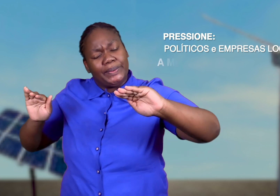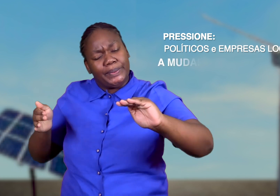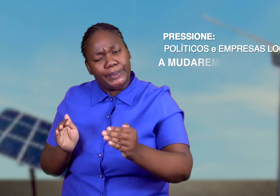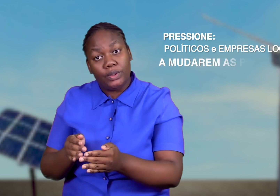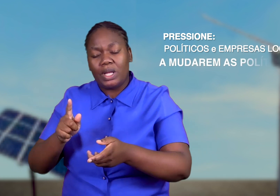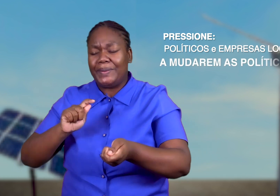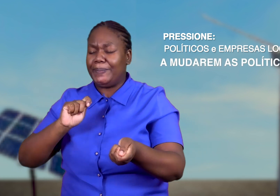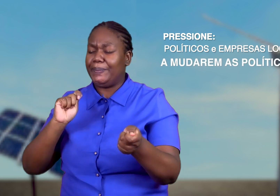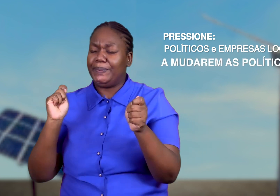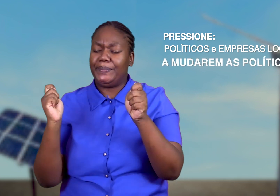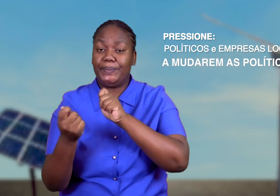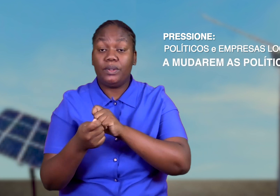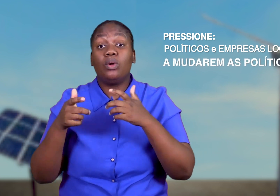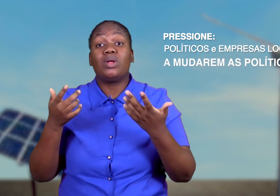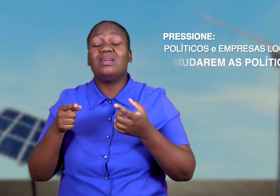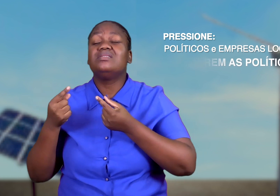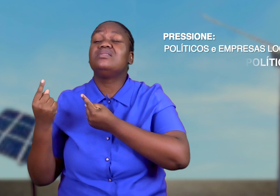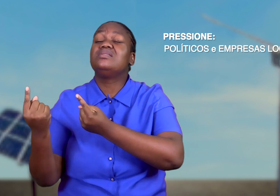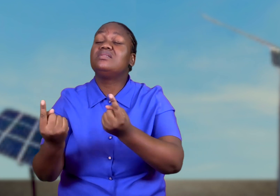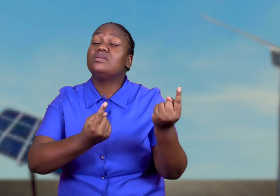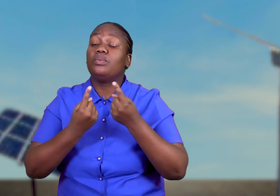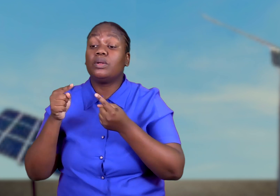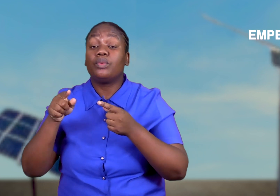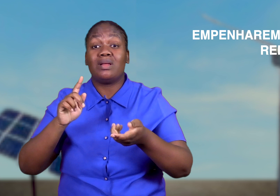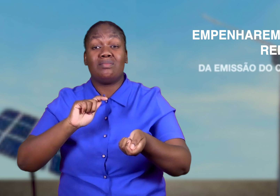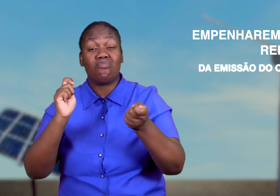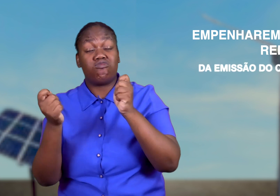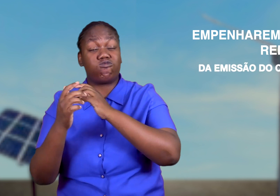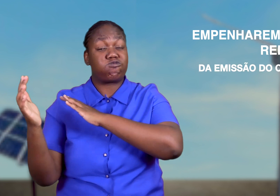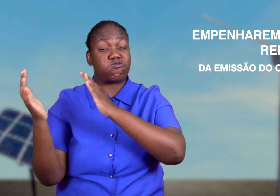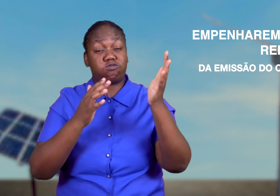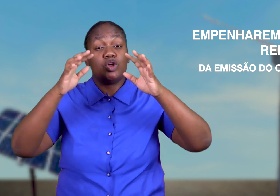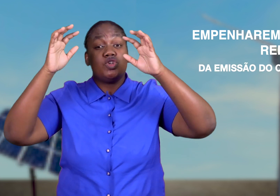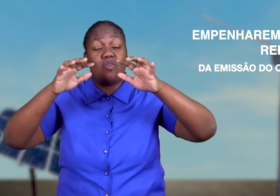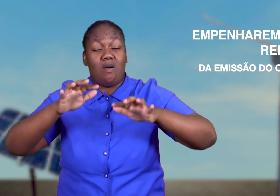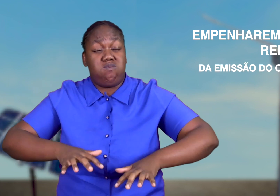locais a mudarem as políticas e a empenharem-se na redução da emissão de carbono.